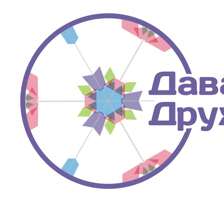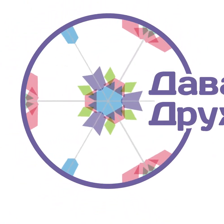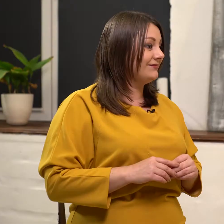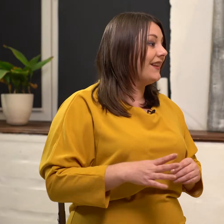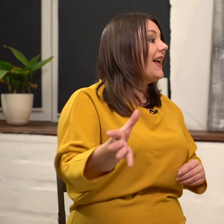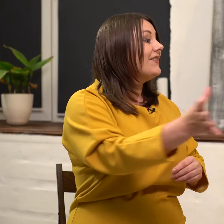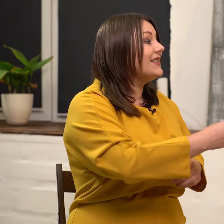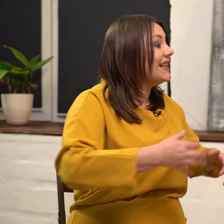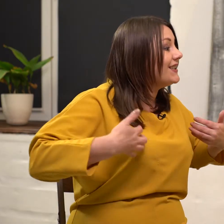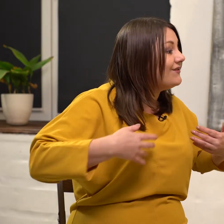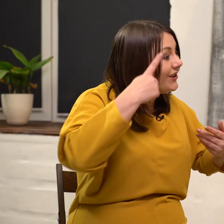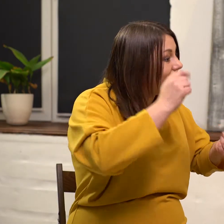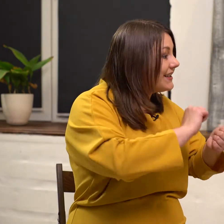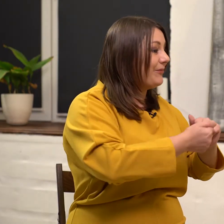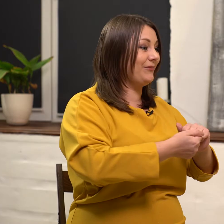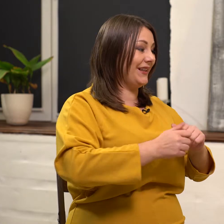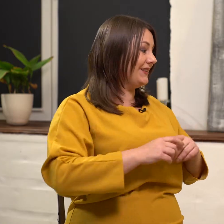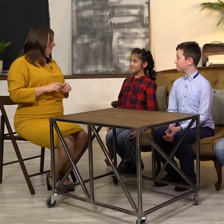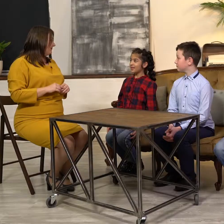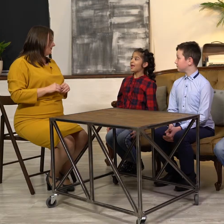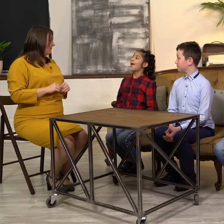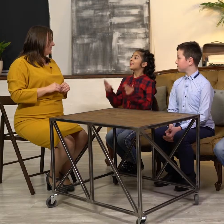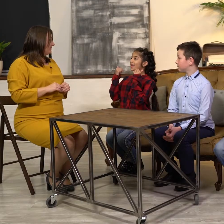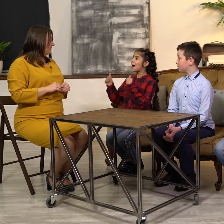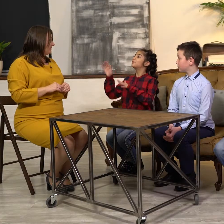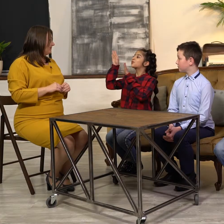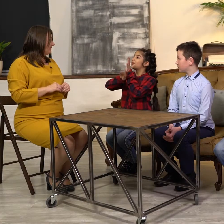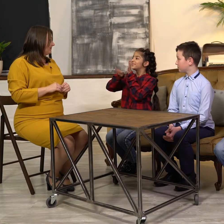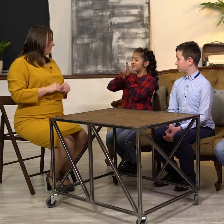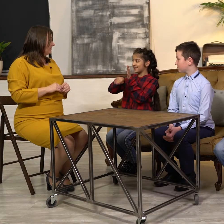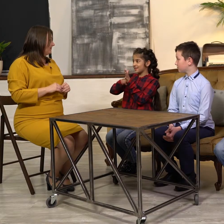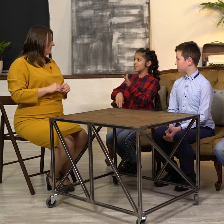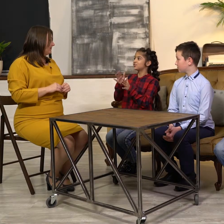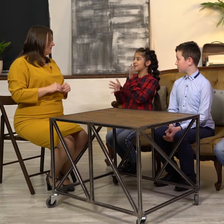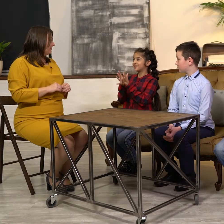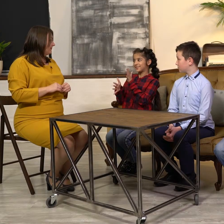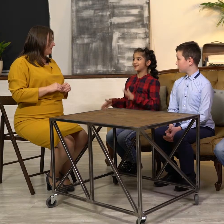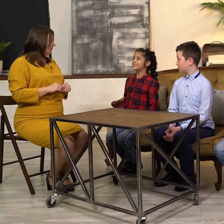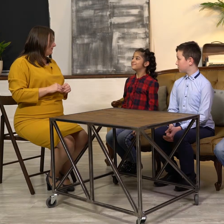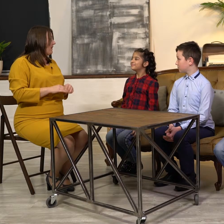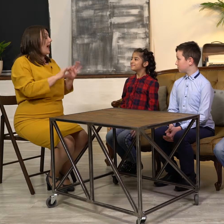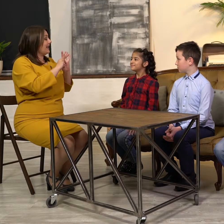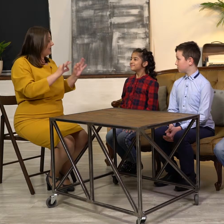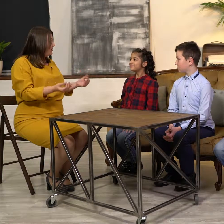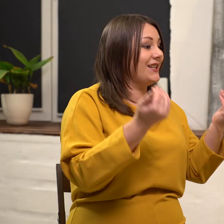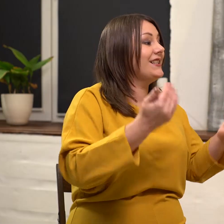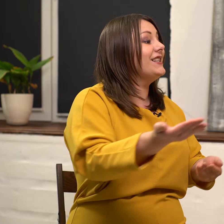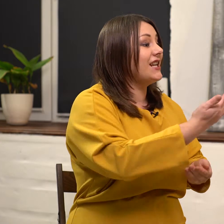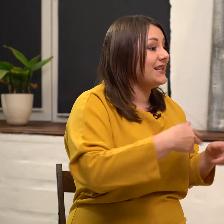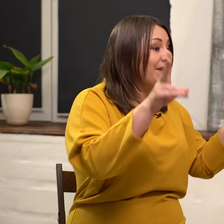Всех животных запомнили? Да, простые жесты. Отлично. Сейчас мы